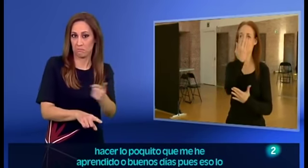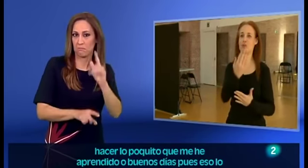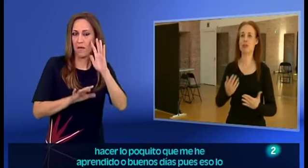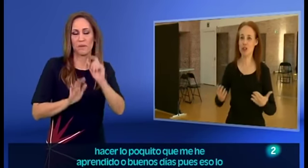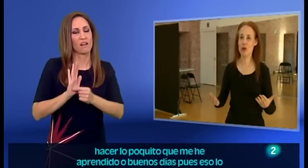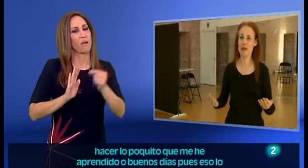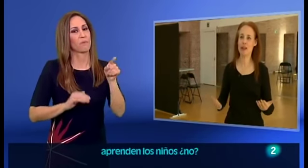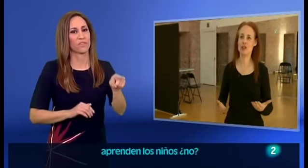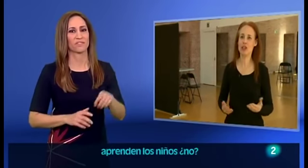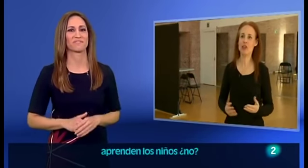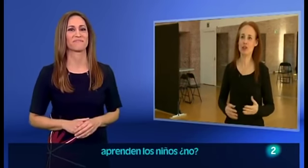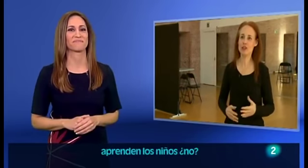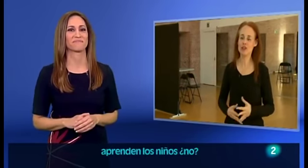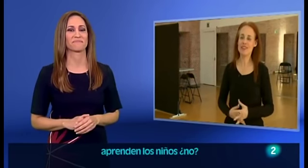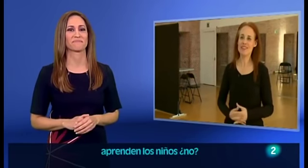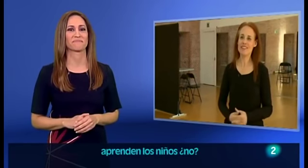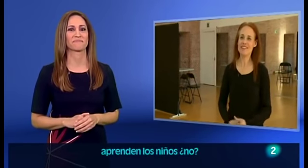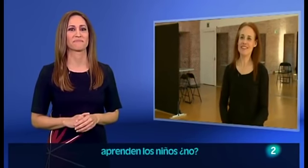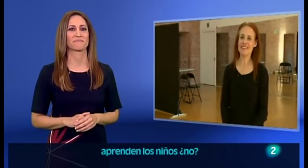días, pues eso lo aprenden los niños.